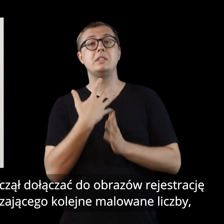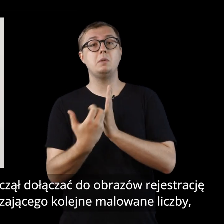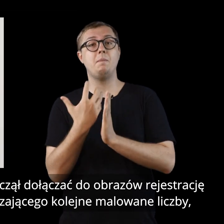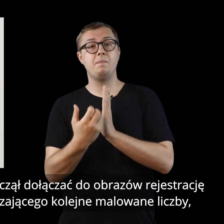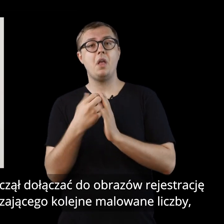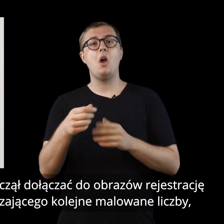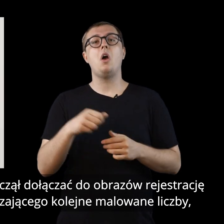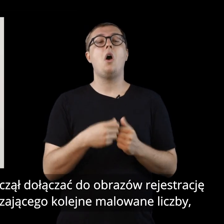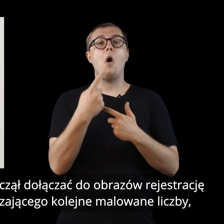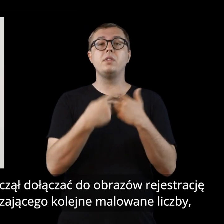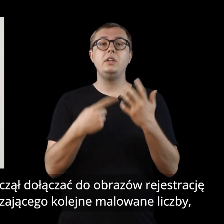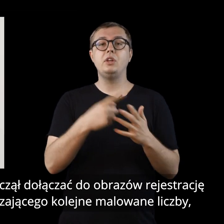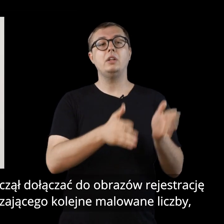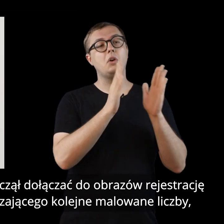odliczającego kolejne malowane liczby.